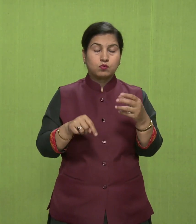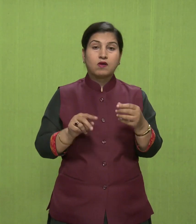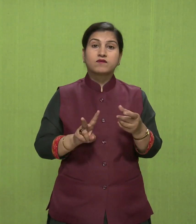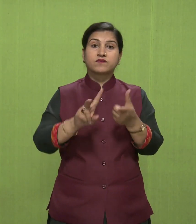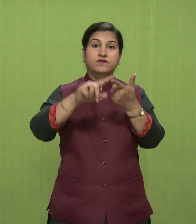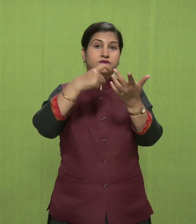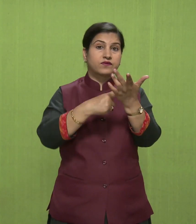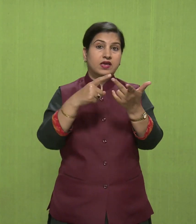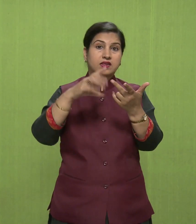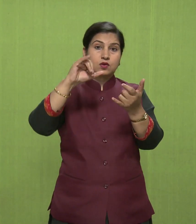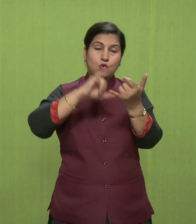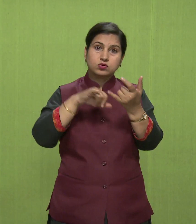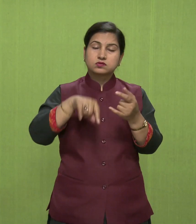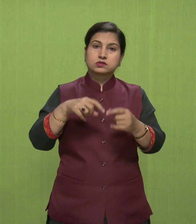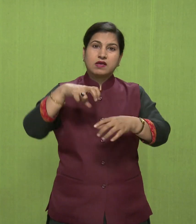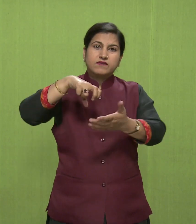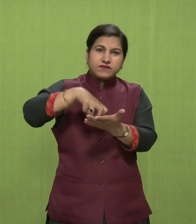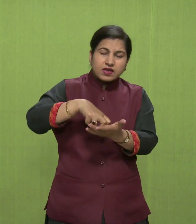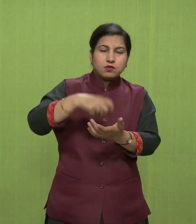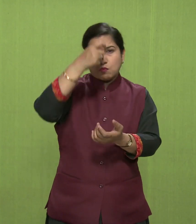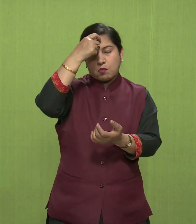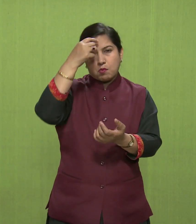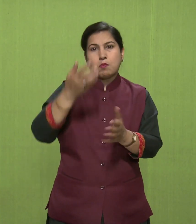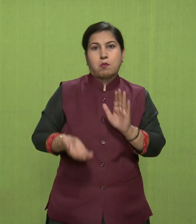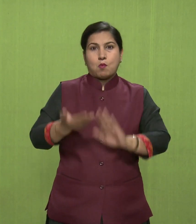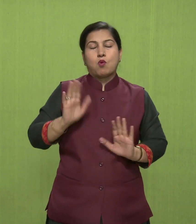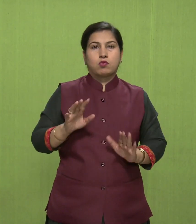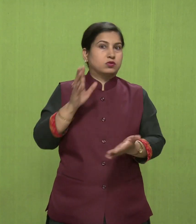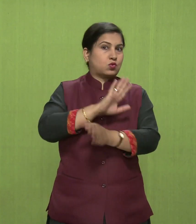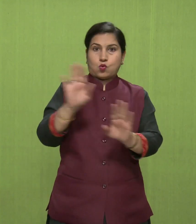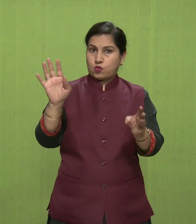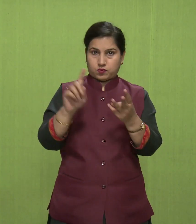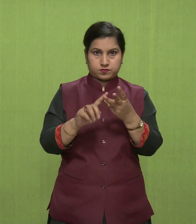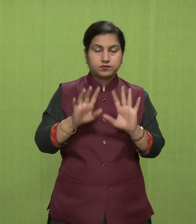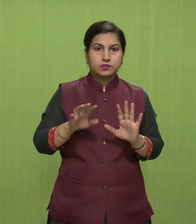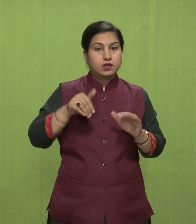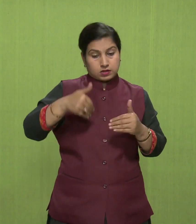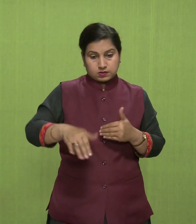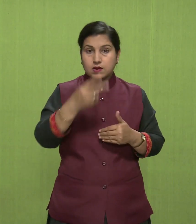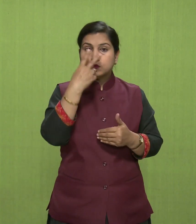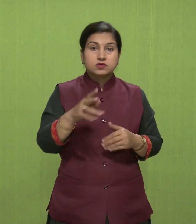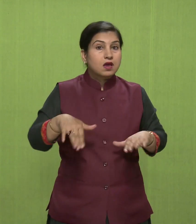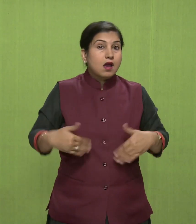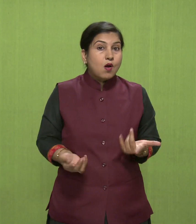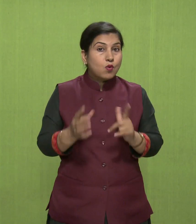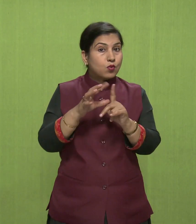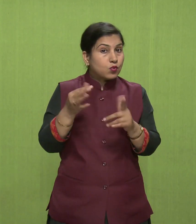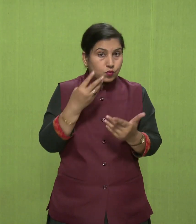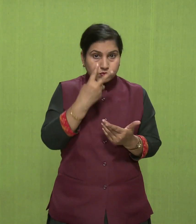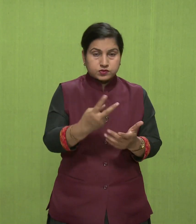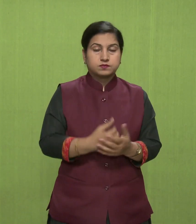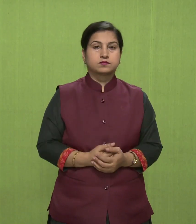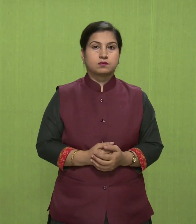veins को और ज्यादा की परचानी बढ़ा देता है, तो अब जानते हैं वज रासन कैसे करेंगे,